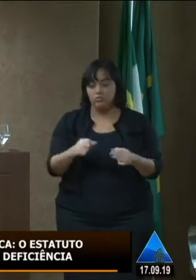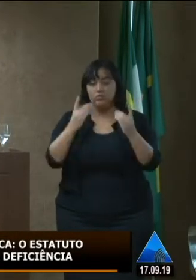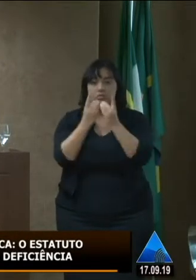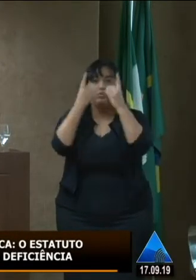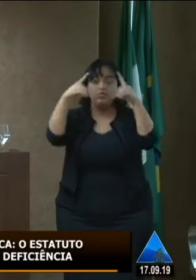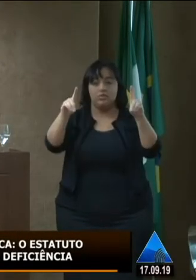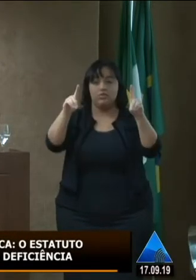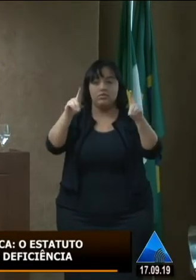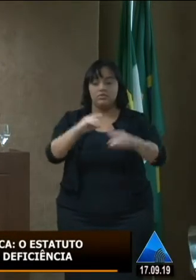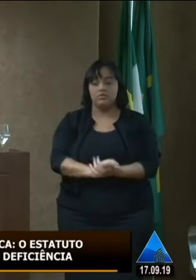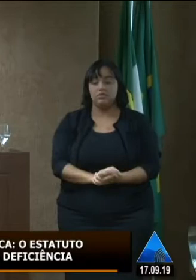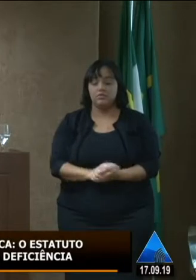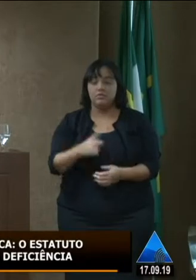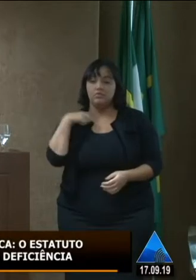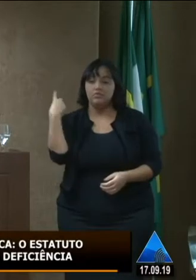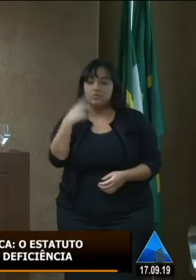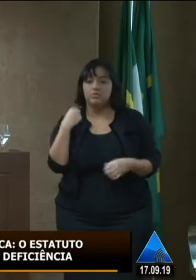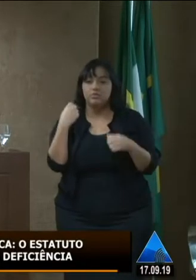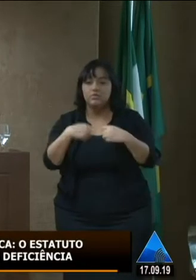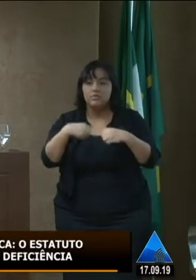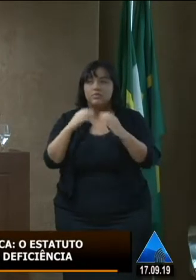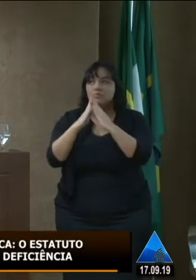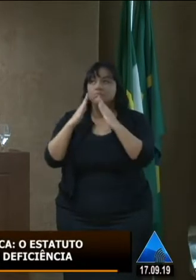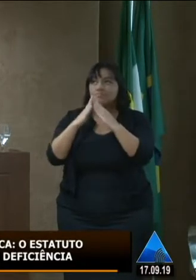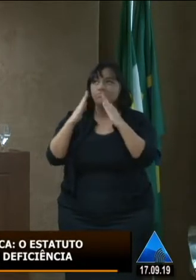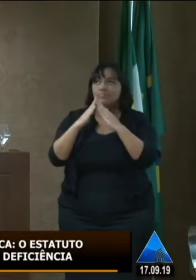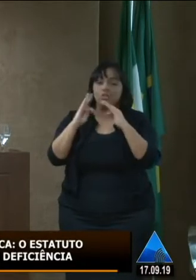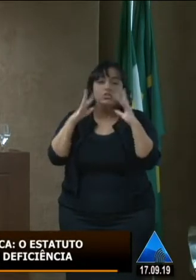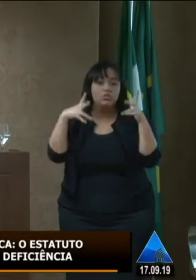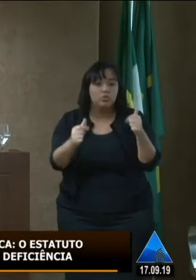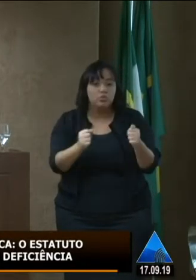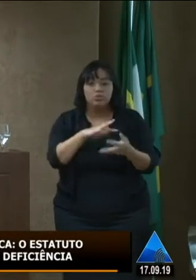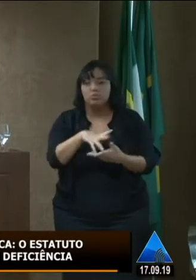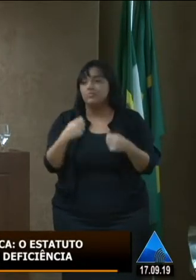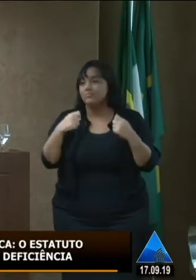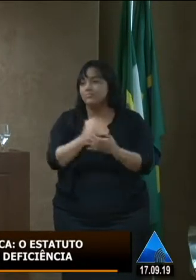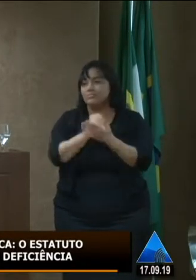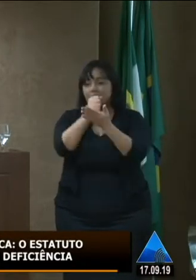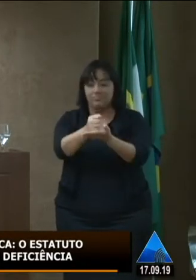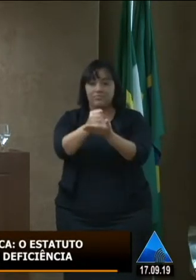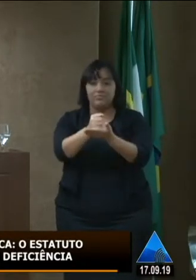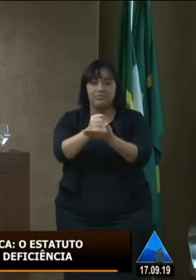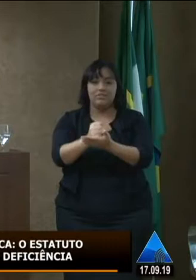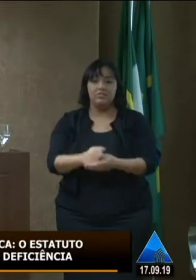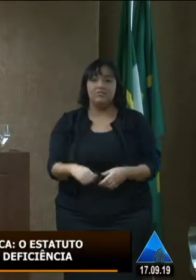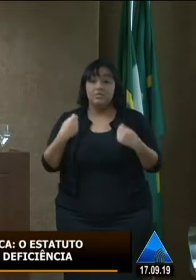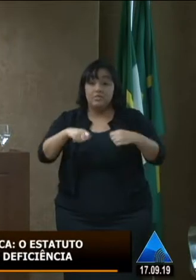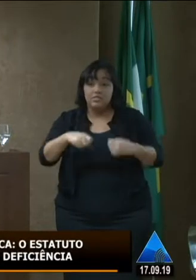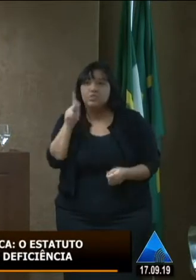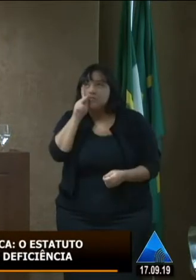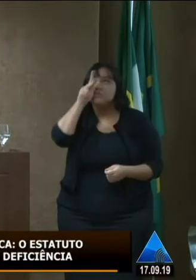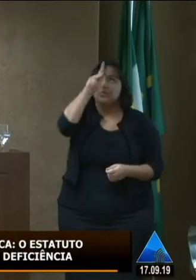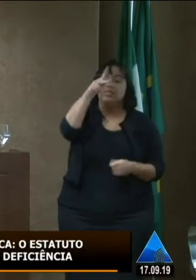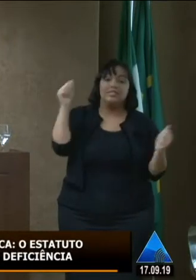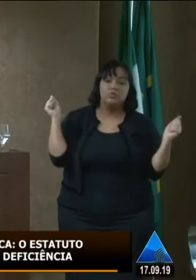participativa e é isso que a gente quer pedir as organizações não governamentais sejam fortalecidas e estejam